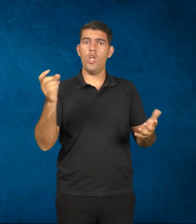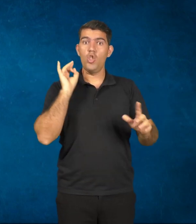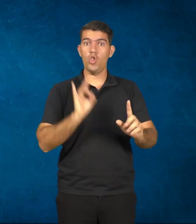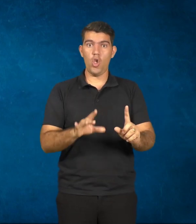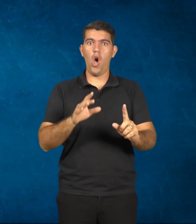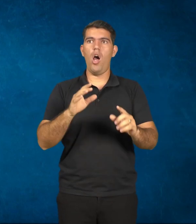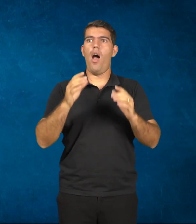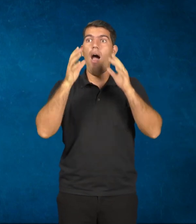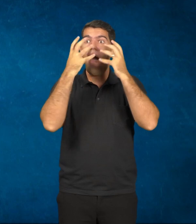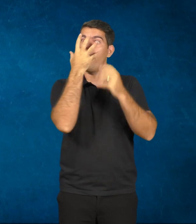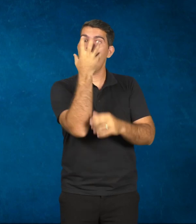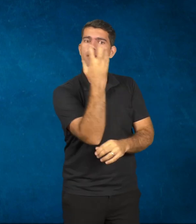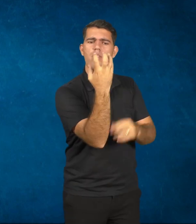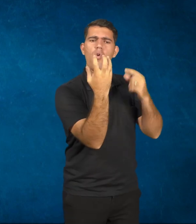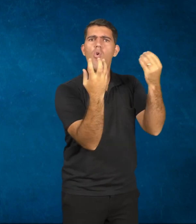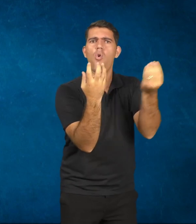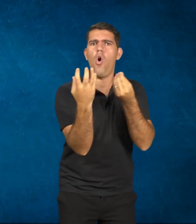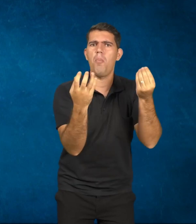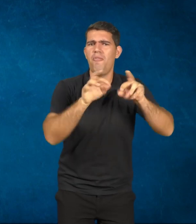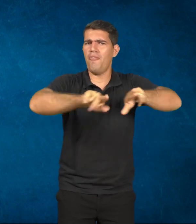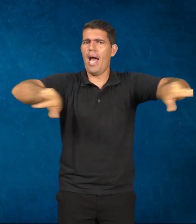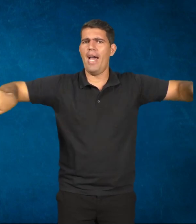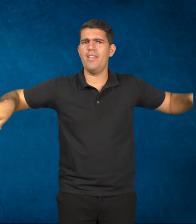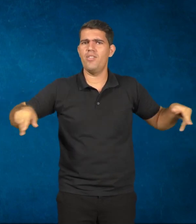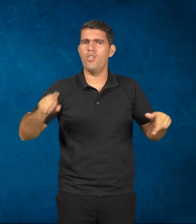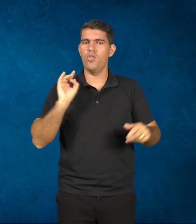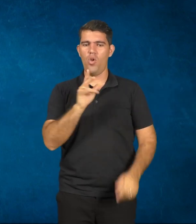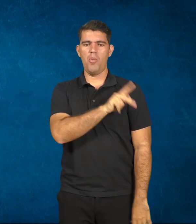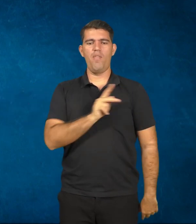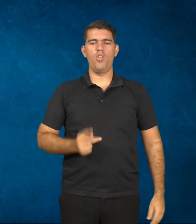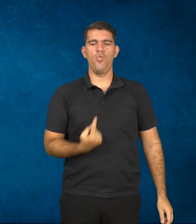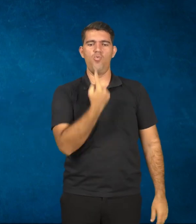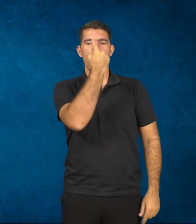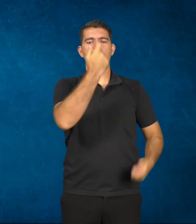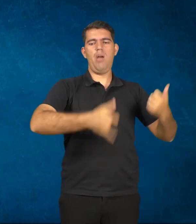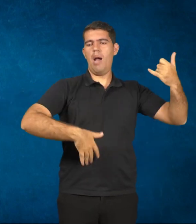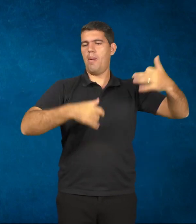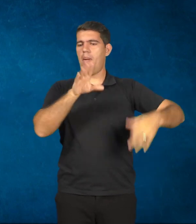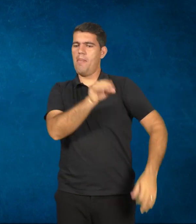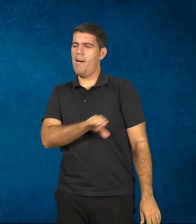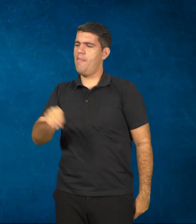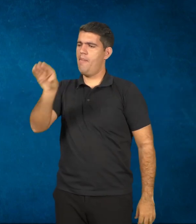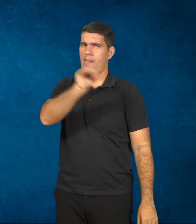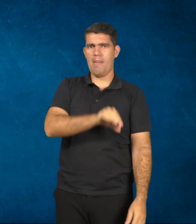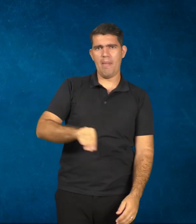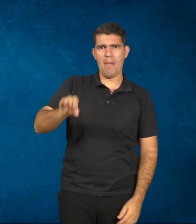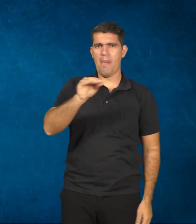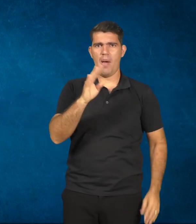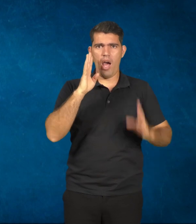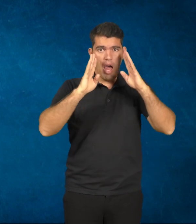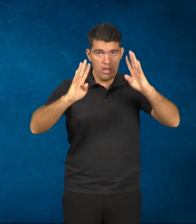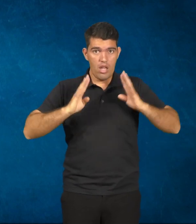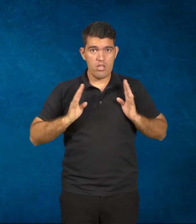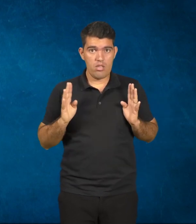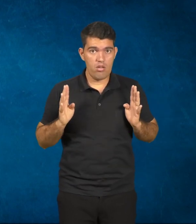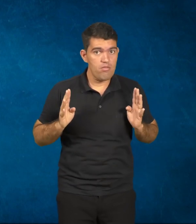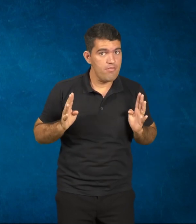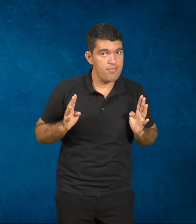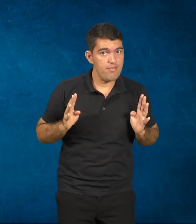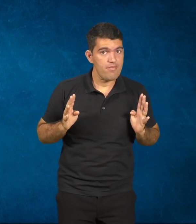Não é mais aprender aquela atenção do aluno ficar lá ouvindo o professor falar, que hoje em dia apesar de sempre